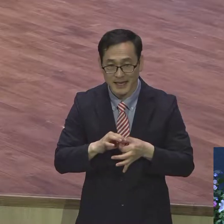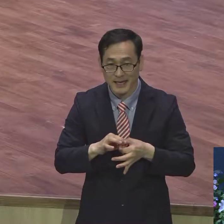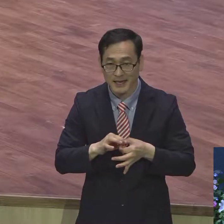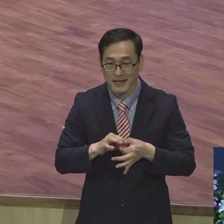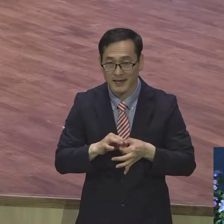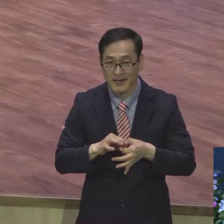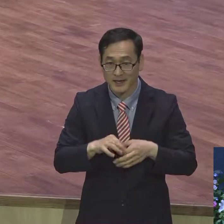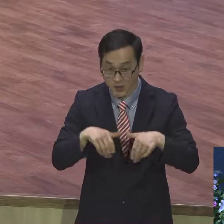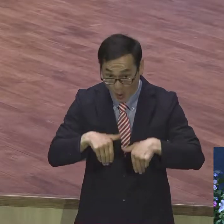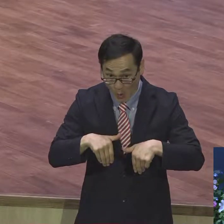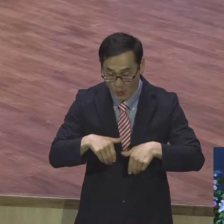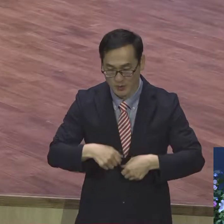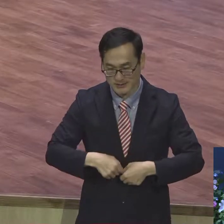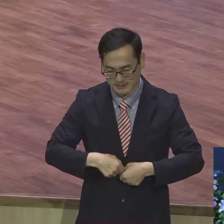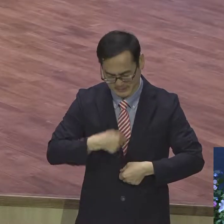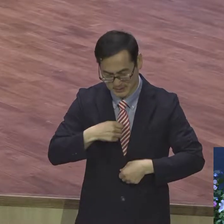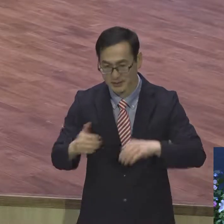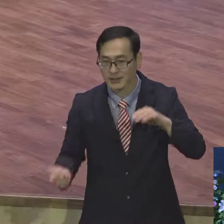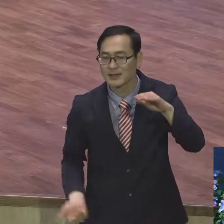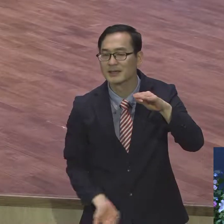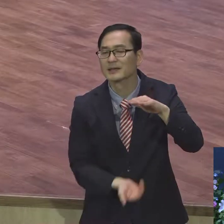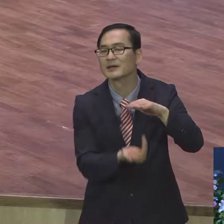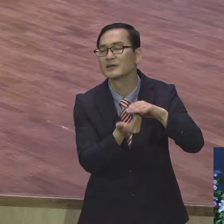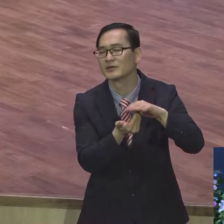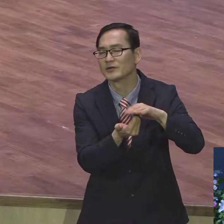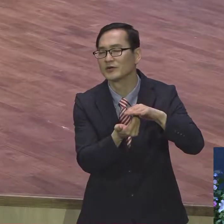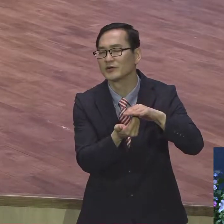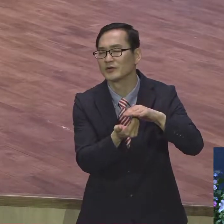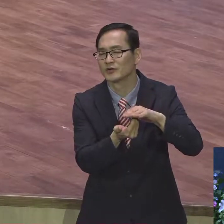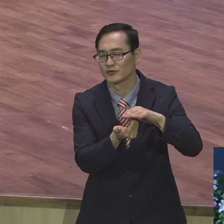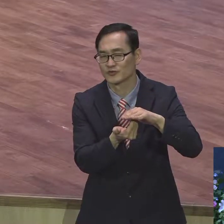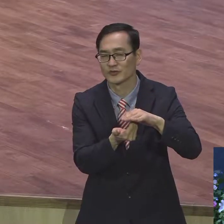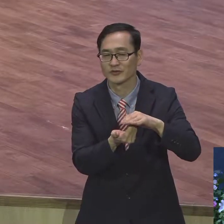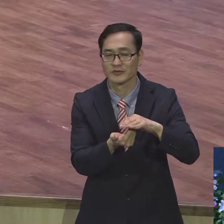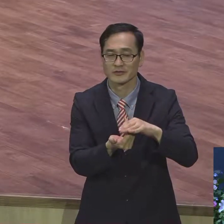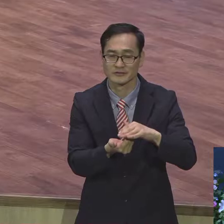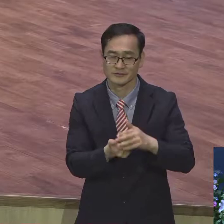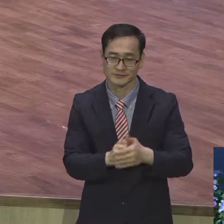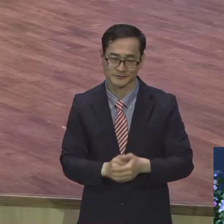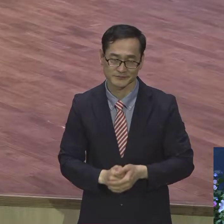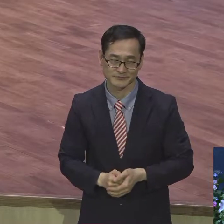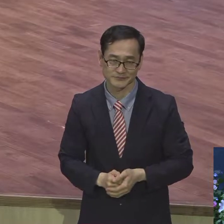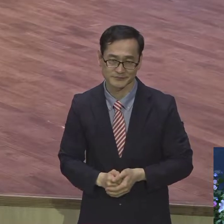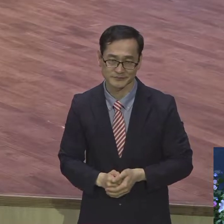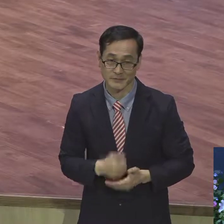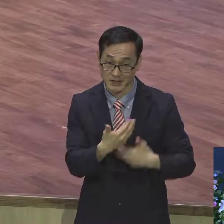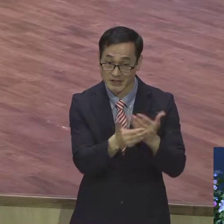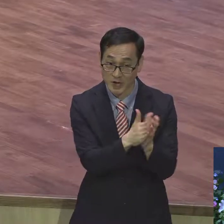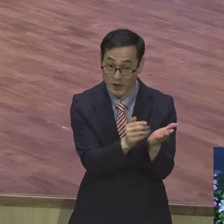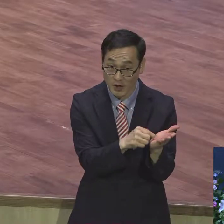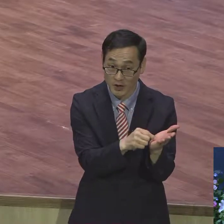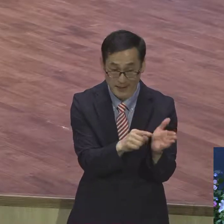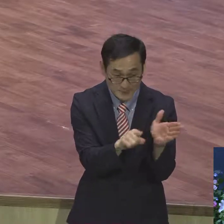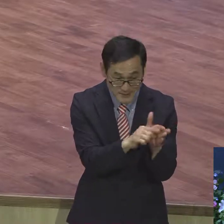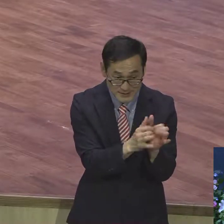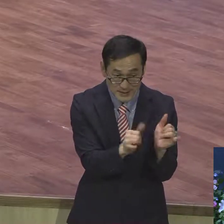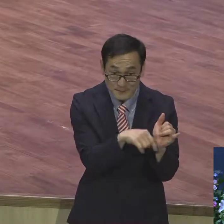삶을 살 수가 있다라는 것입니다. 성경에 나오는 믿음의 인물들 특별히 랩런트 이